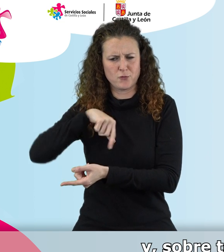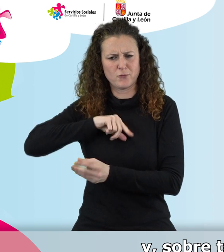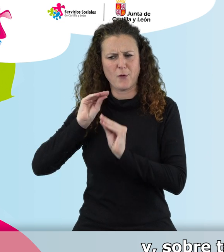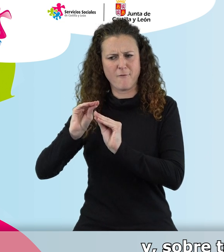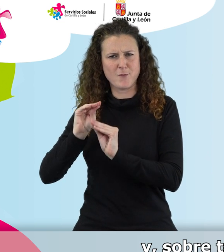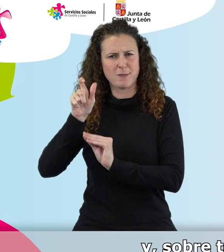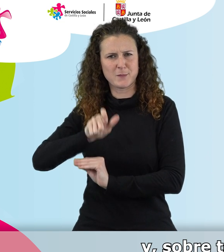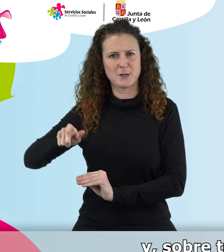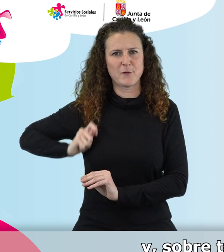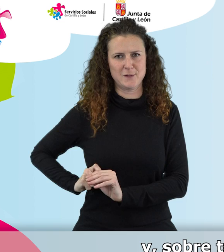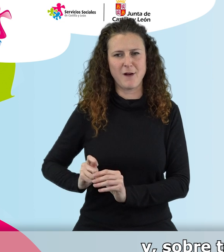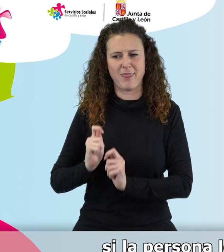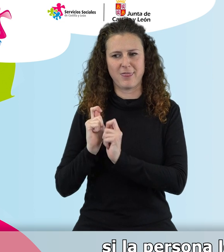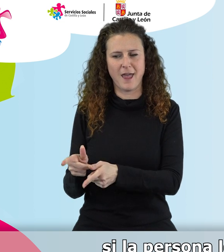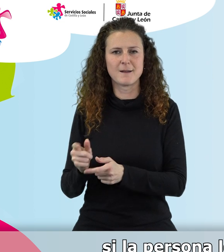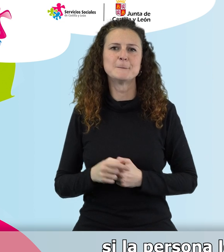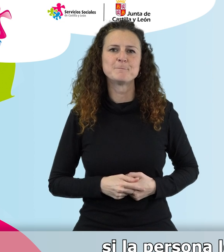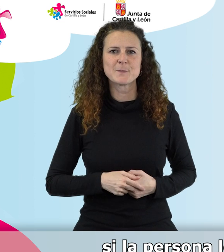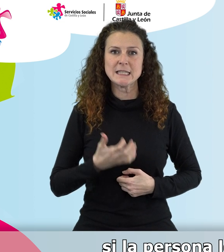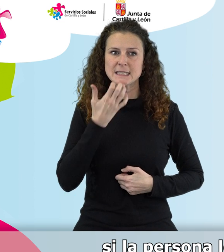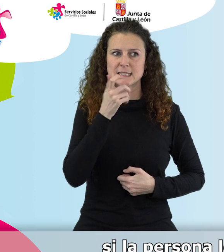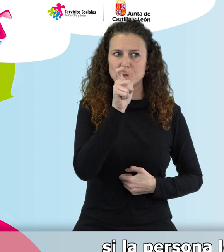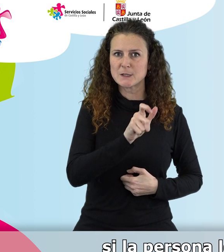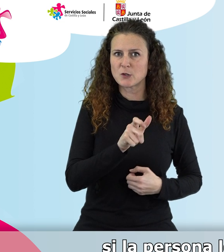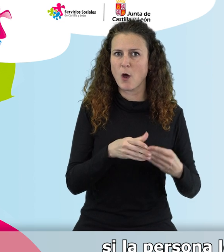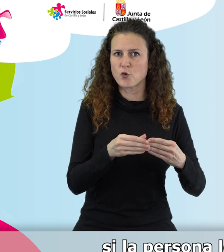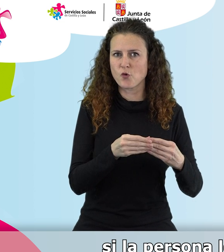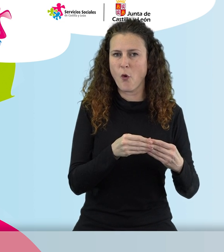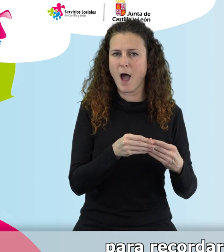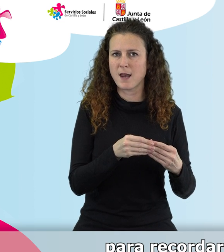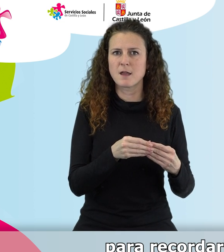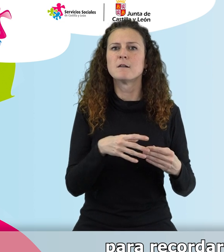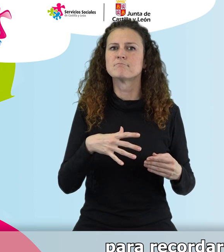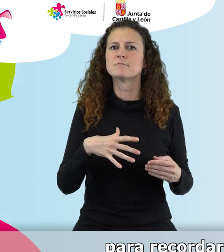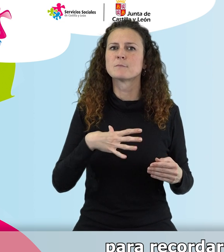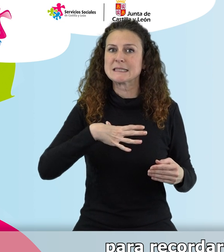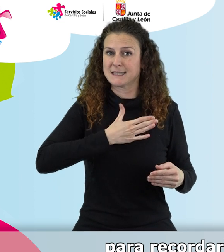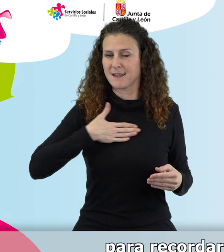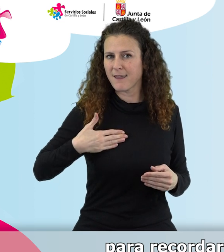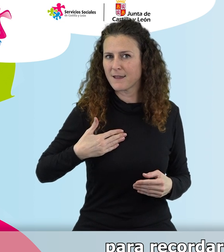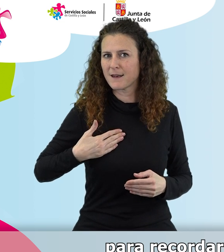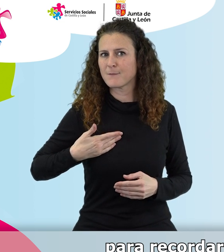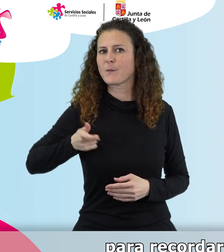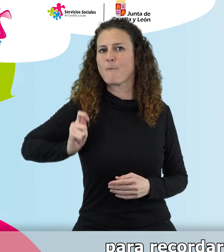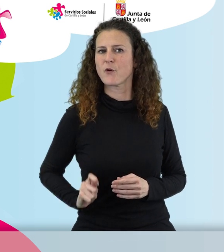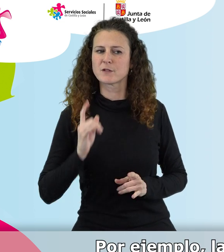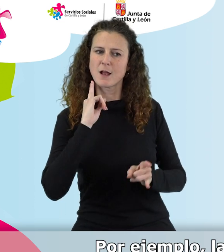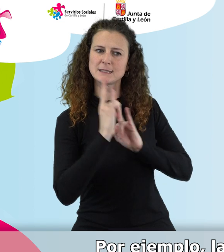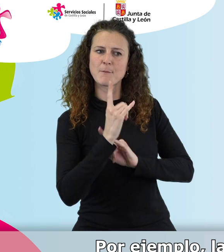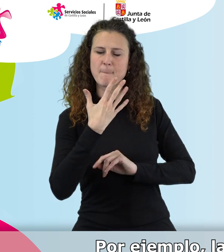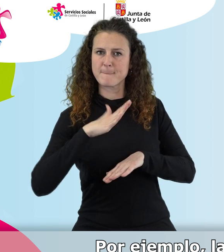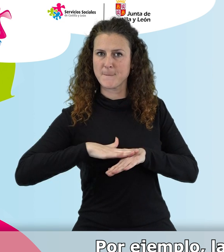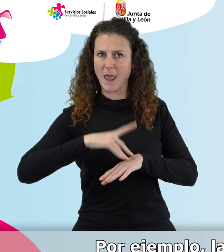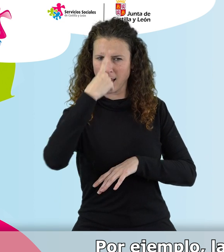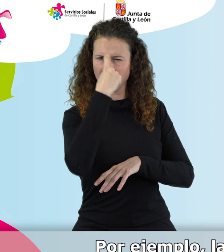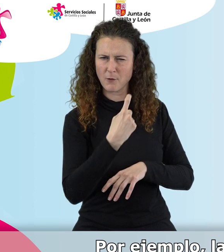todo, una cosa que es muy útil, si la persona lo quiere, la teleasistencia le va a llamar para recordarle la cita que ya se ha concertado. Por ejemplo,